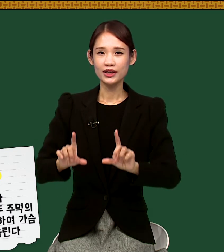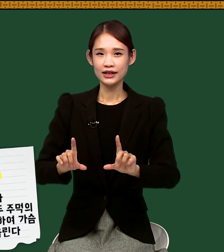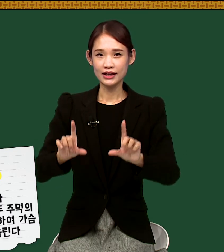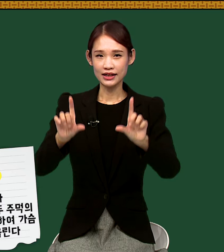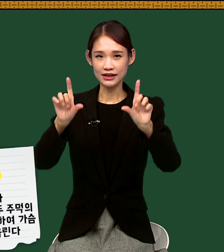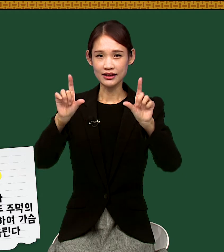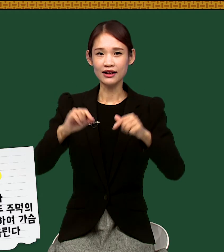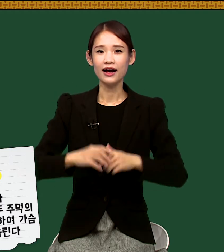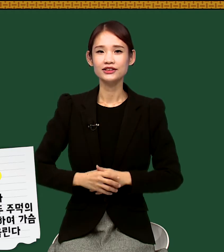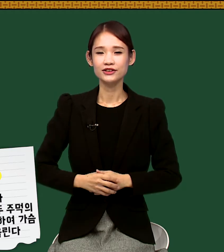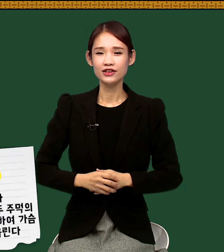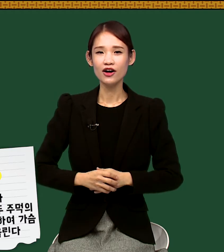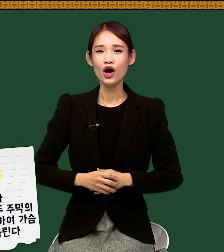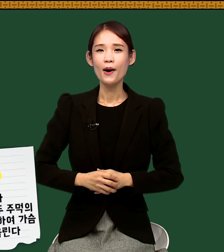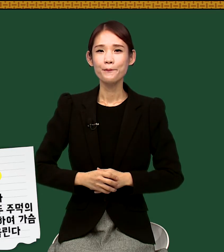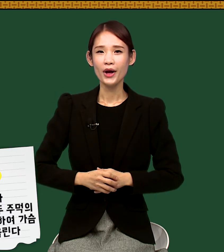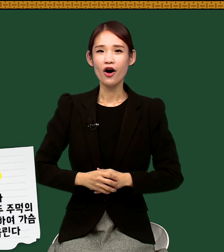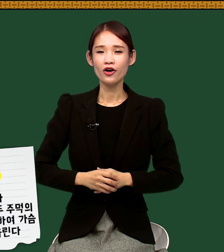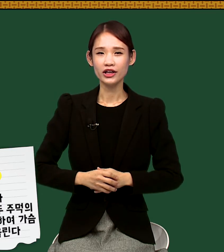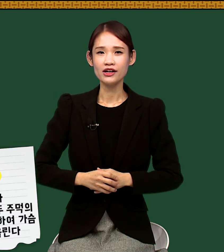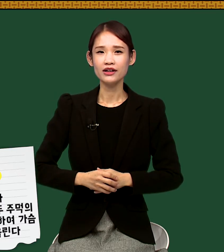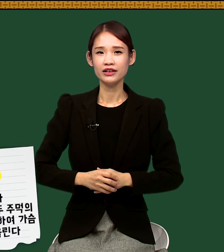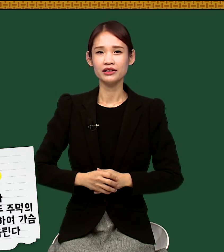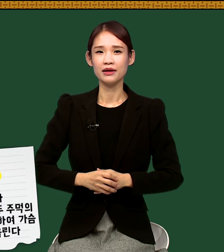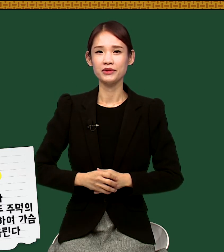일 하셔서 평일이 됩니다.